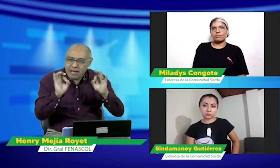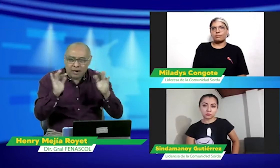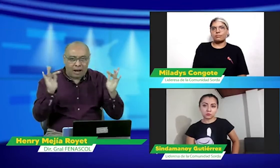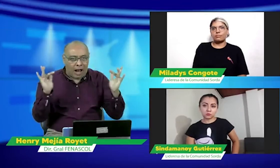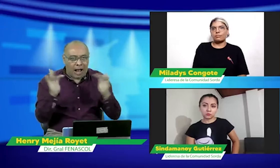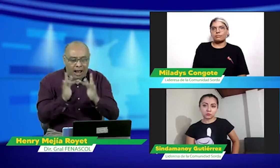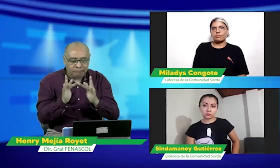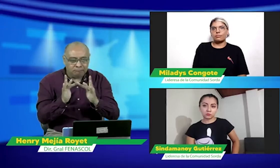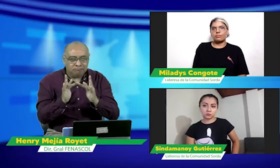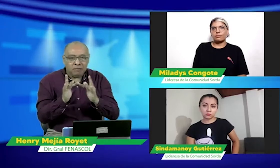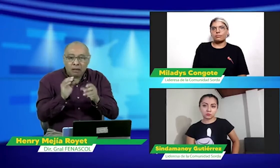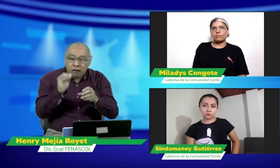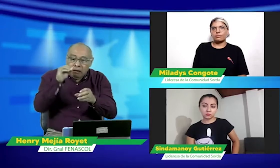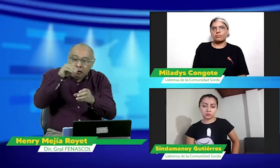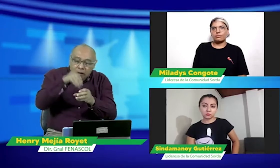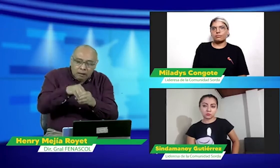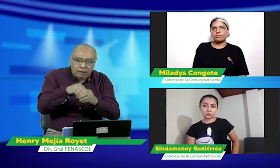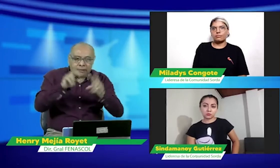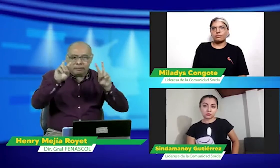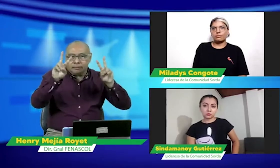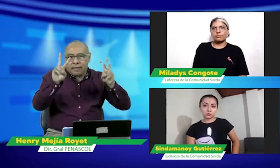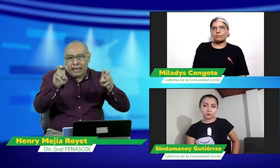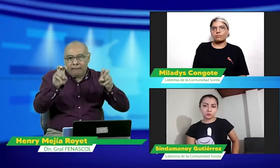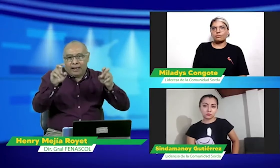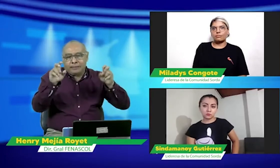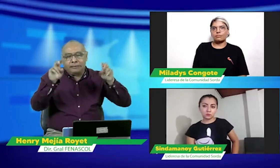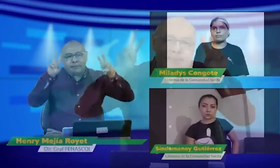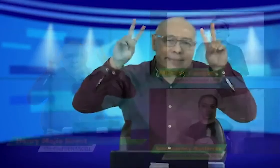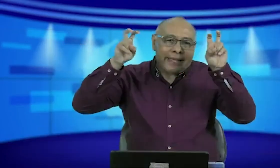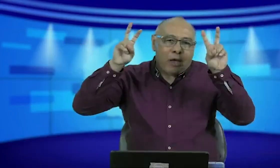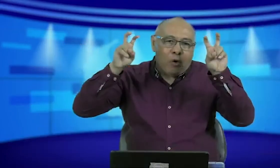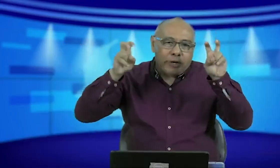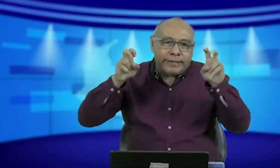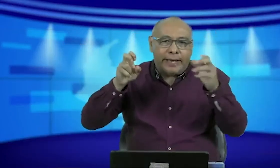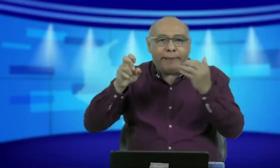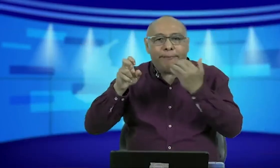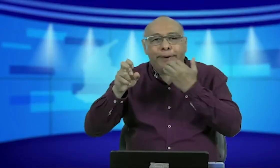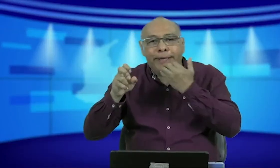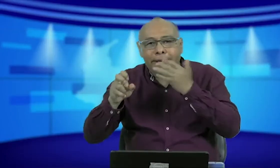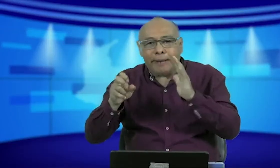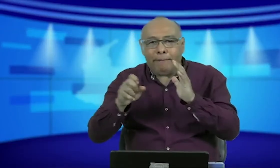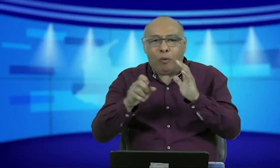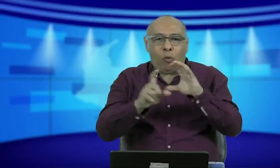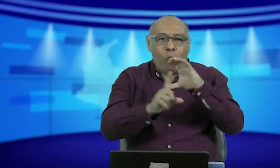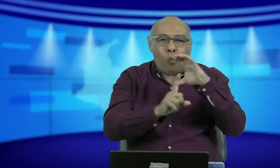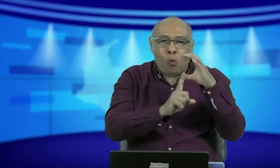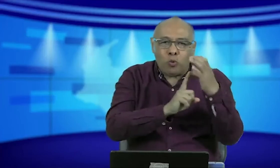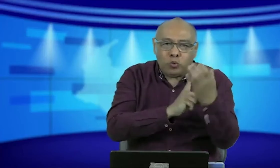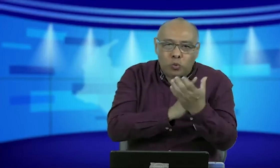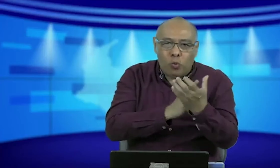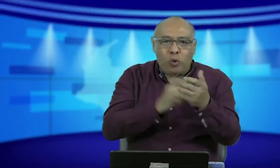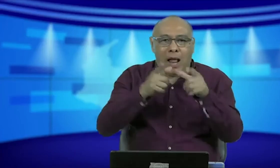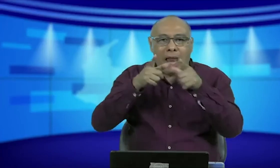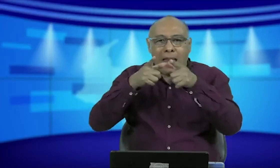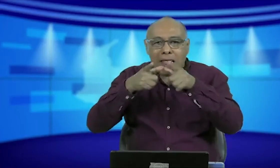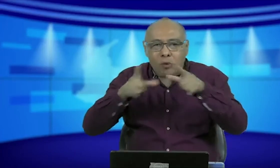enseñanza de la lengua de señas de la mejor manera los cursos de lengua de señas la